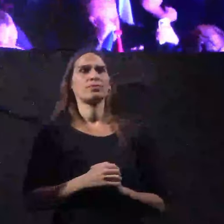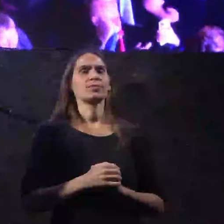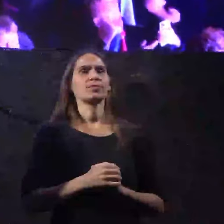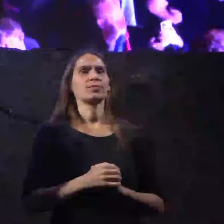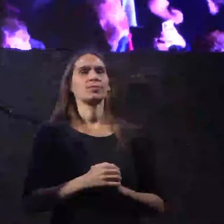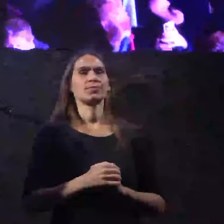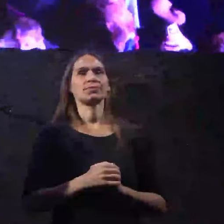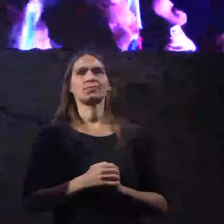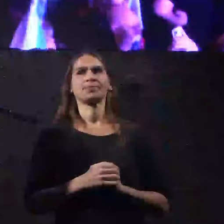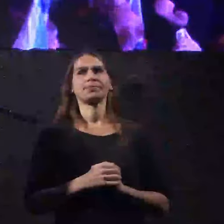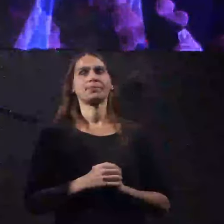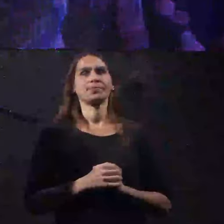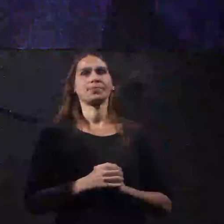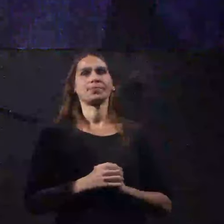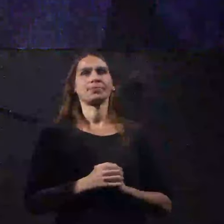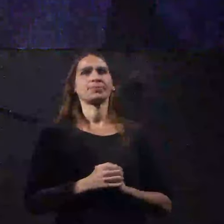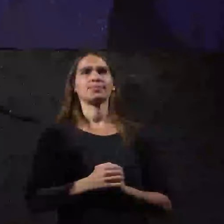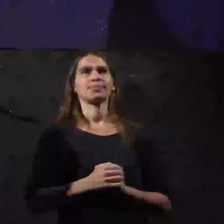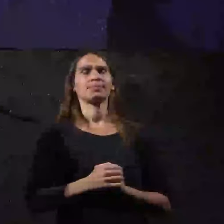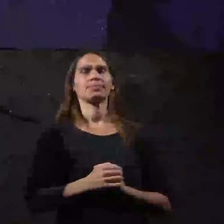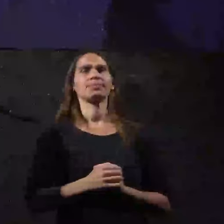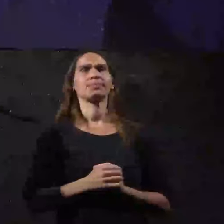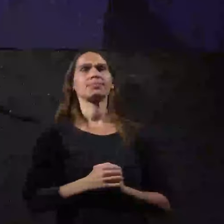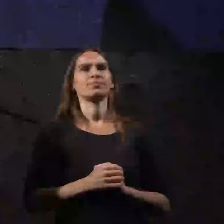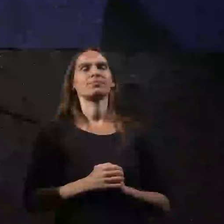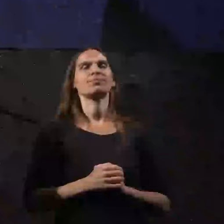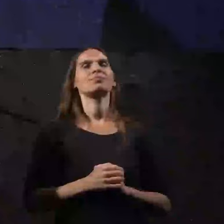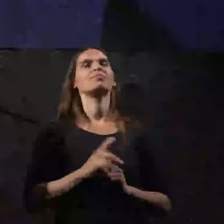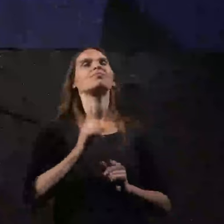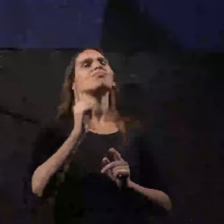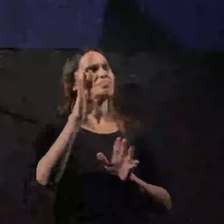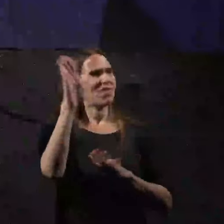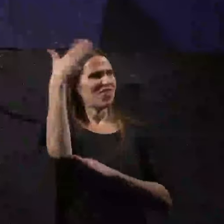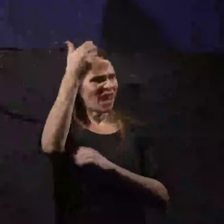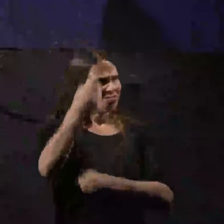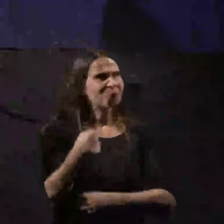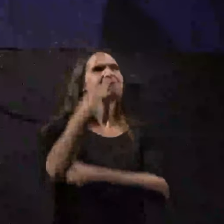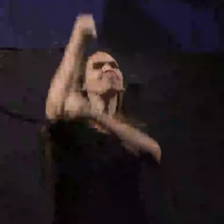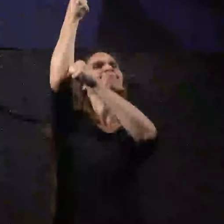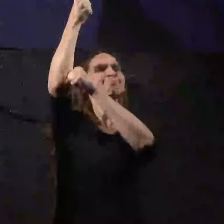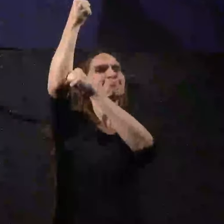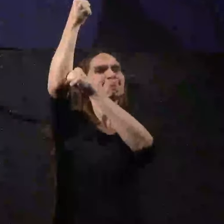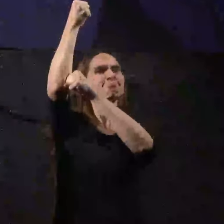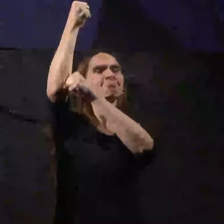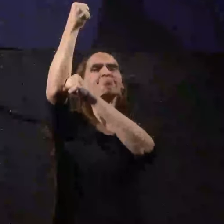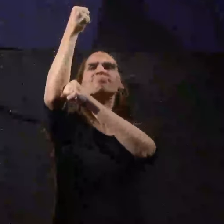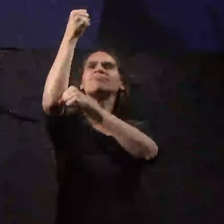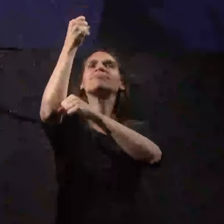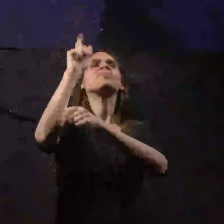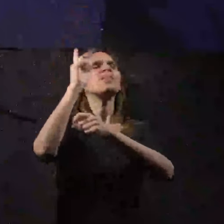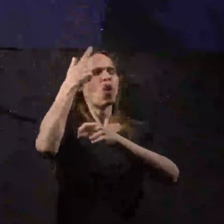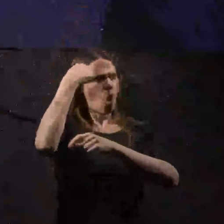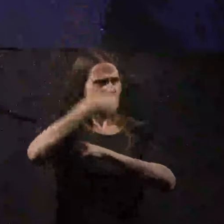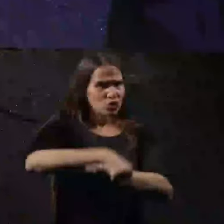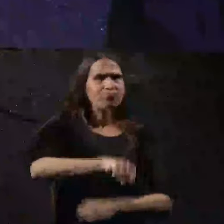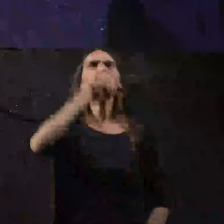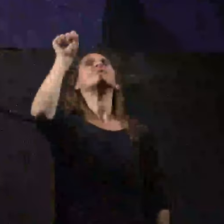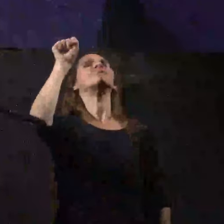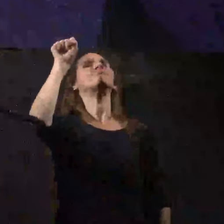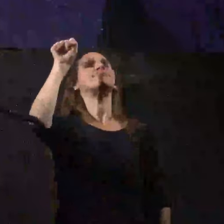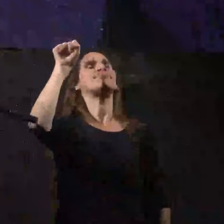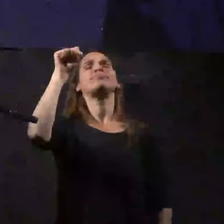בחירות אז תרימו את הדגל ותרימו את הראש